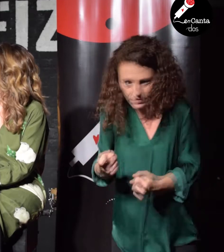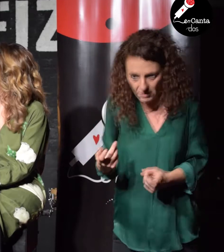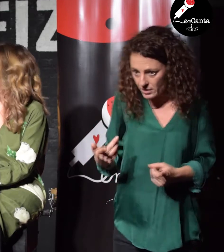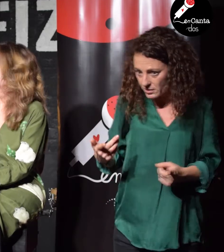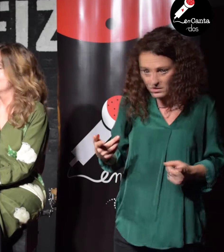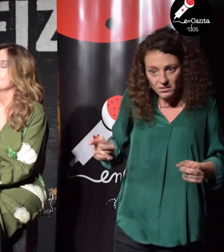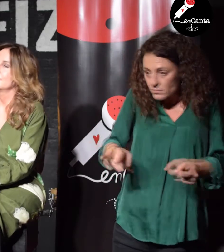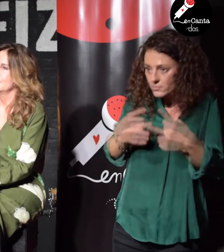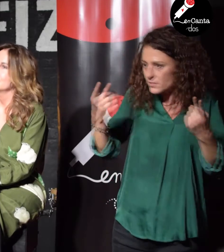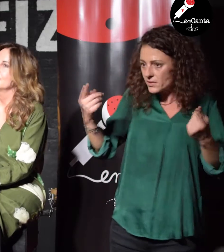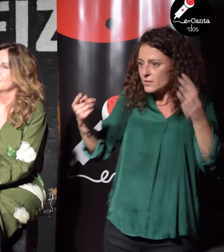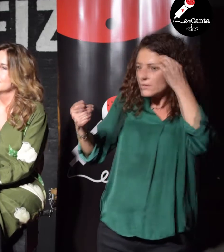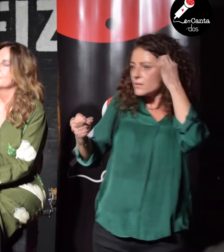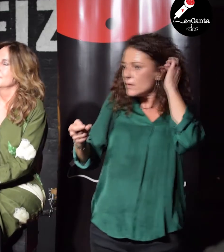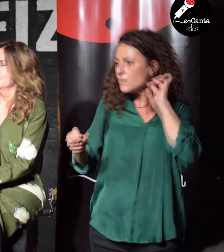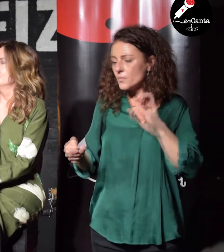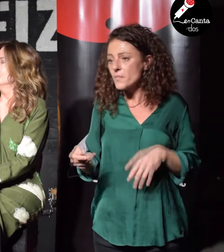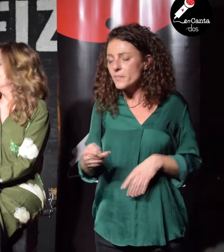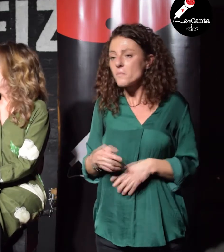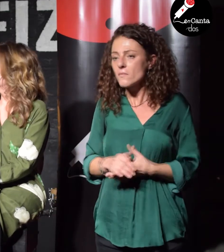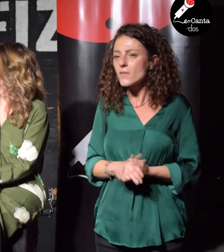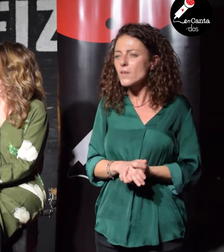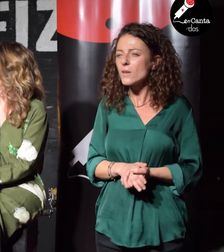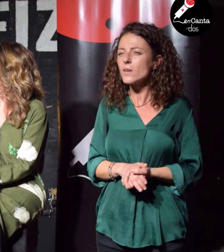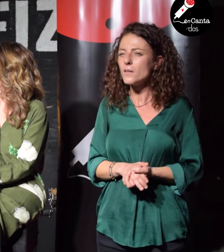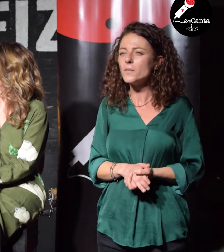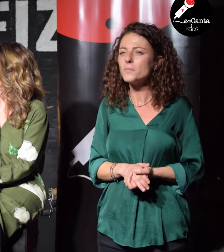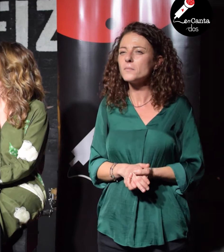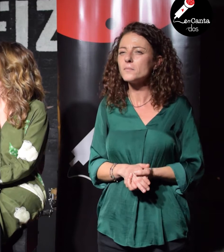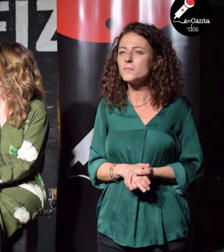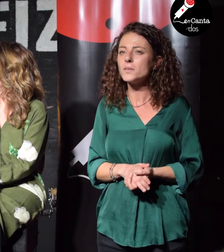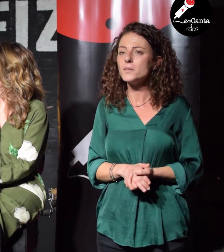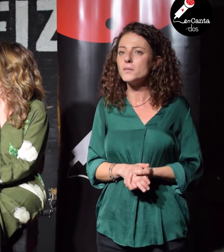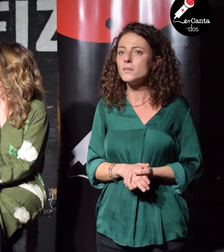ser